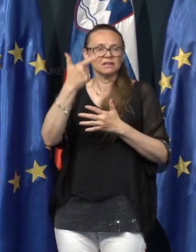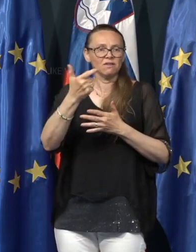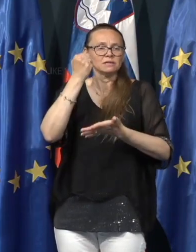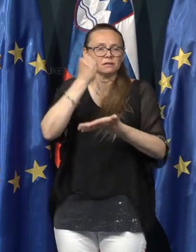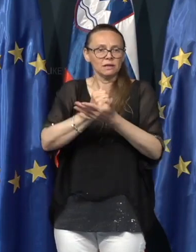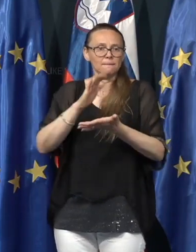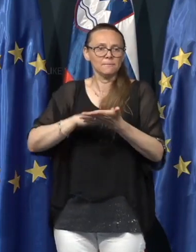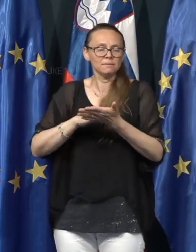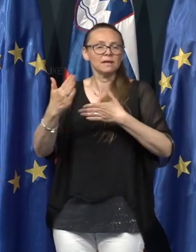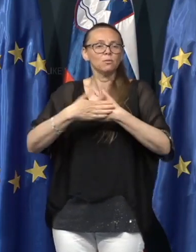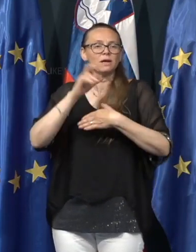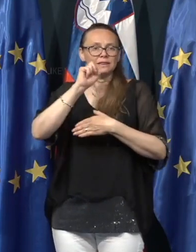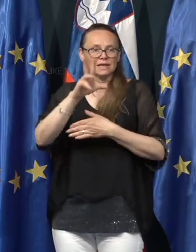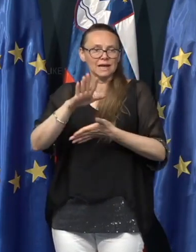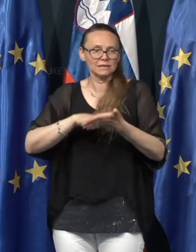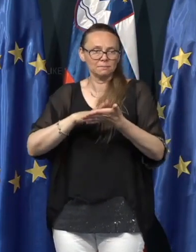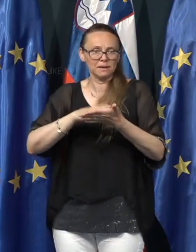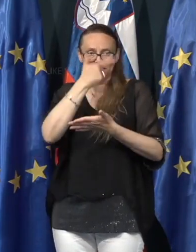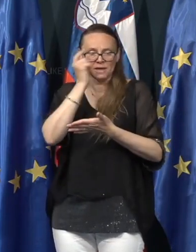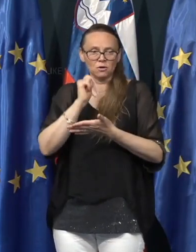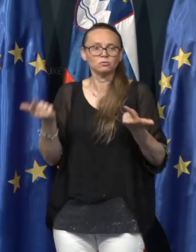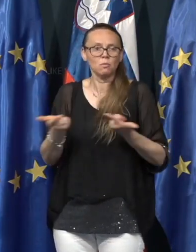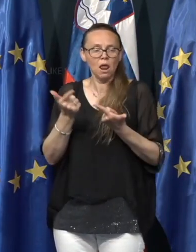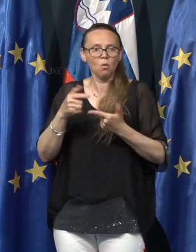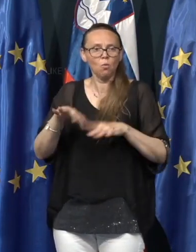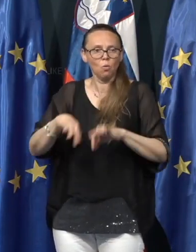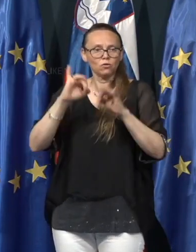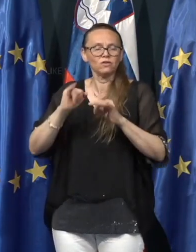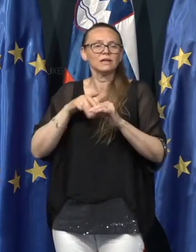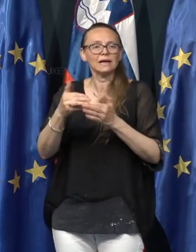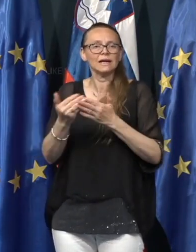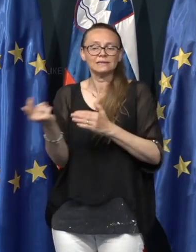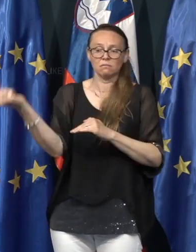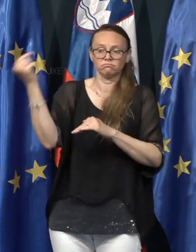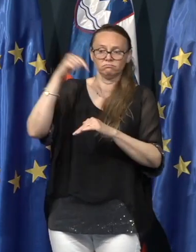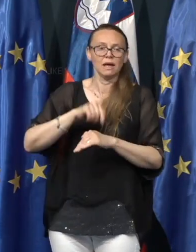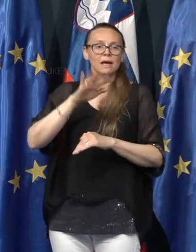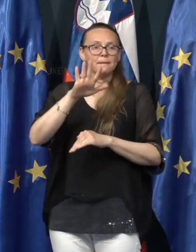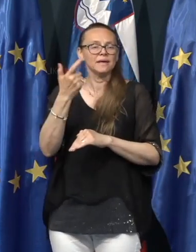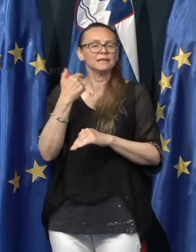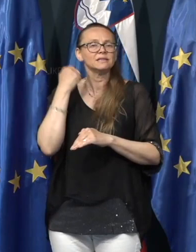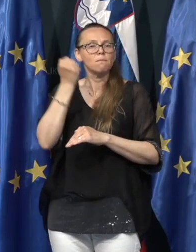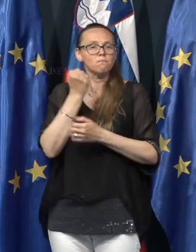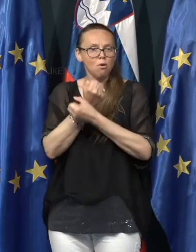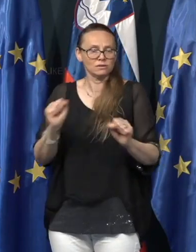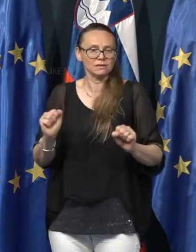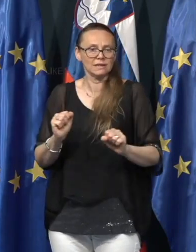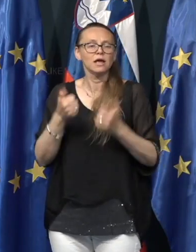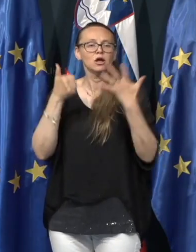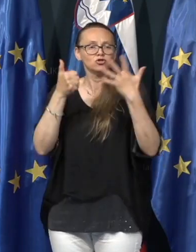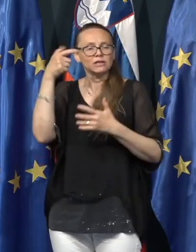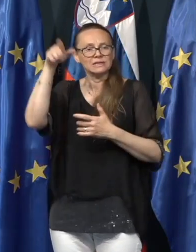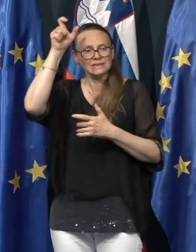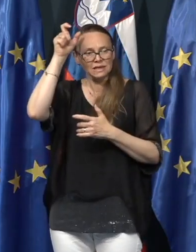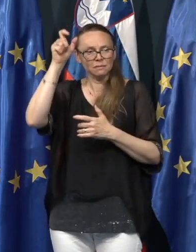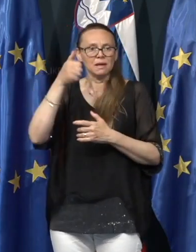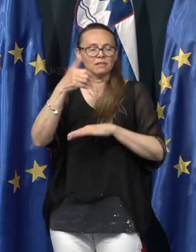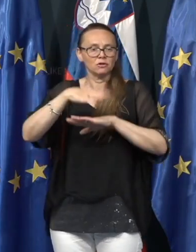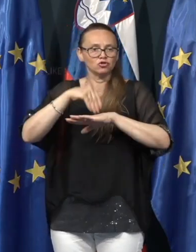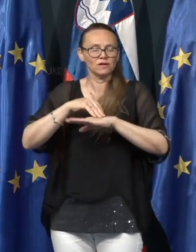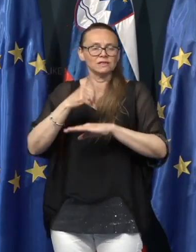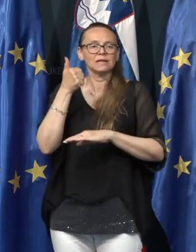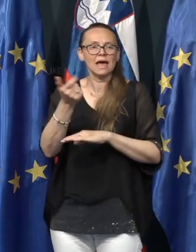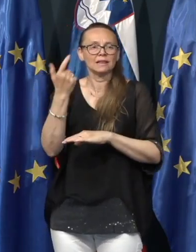primirov. Pri 13. primirih smo lahko zaznali, da gre to za importiran primir. Petih je bilo z Bosne in Hrcegovine, šesti Srbije, ena iz Švedske,